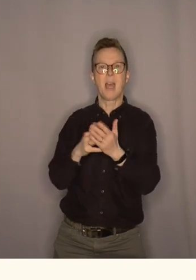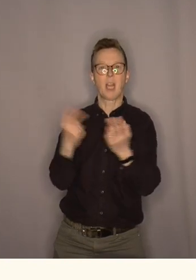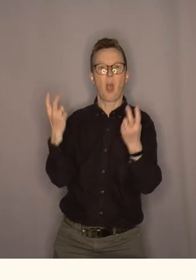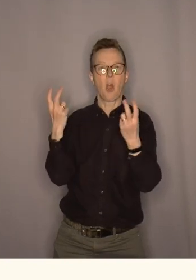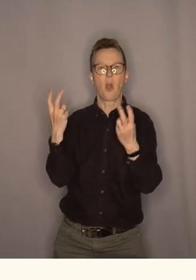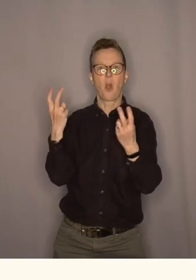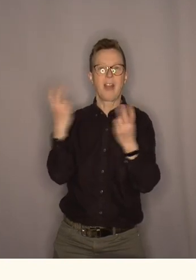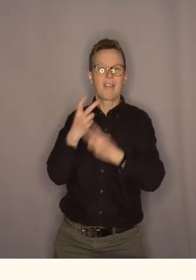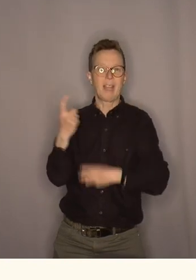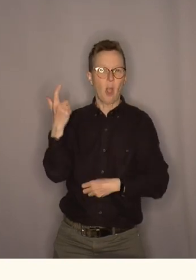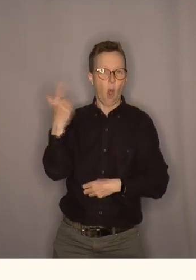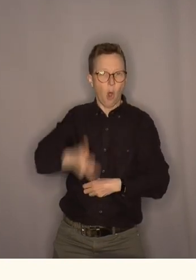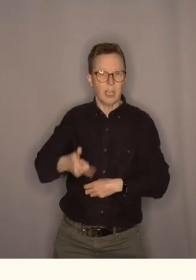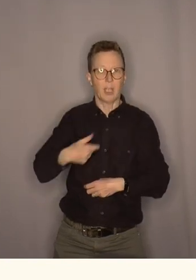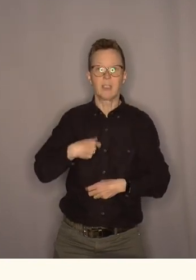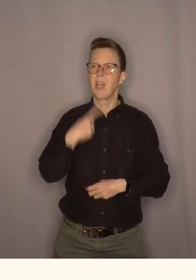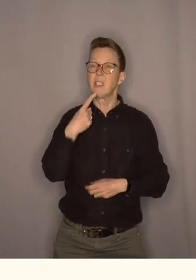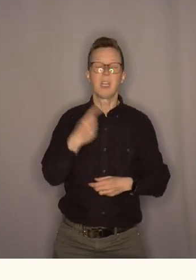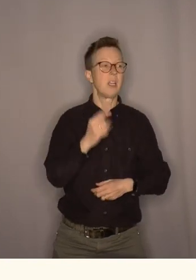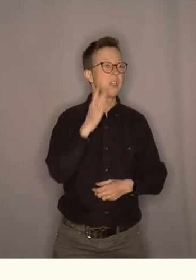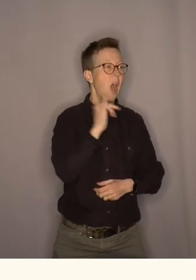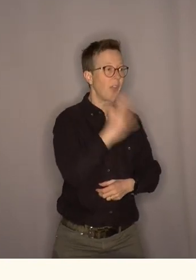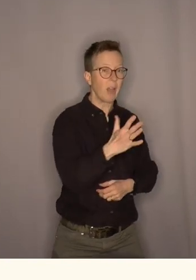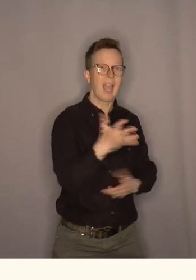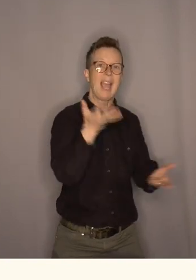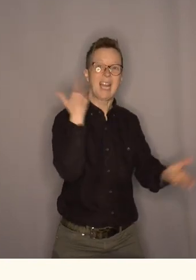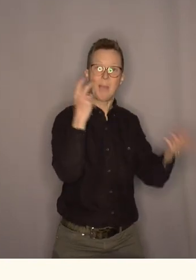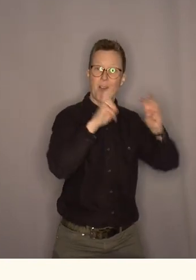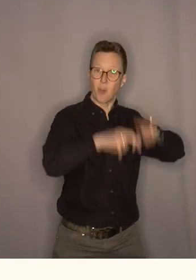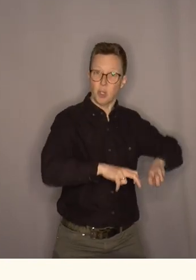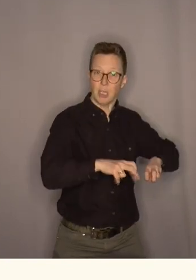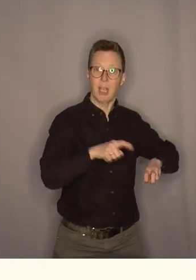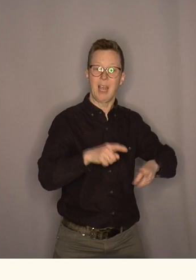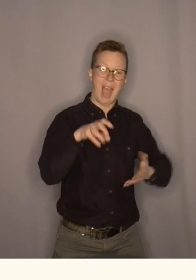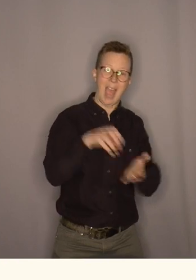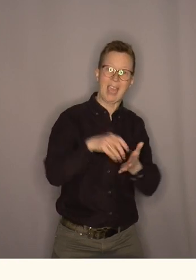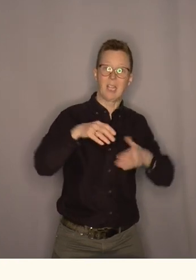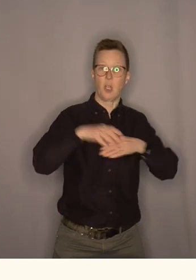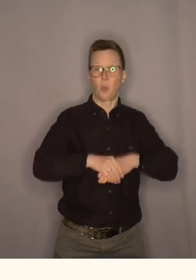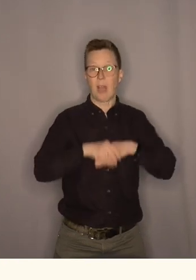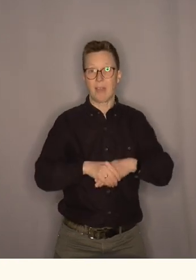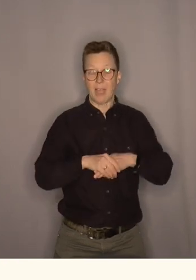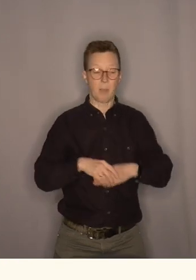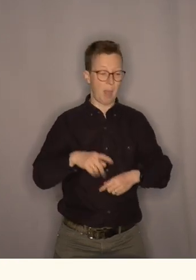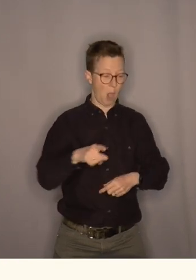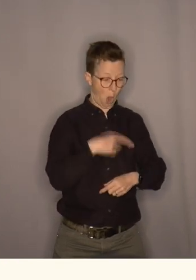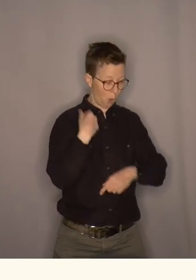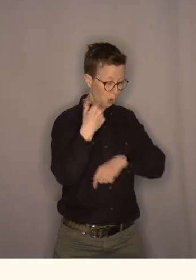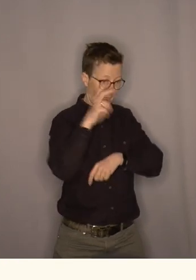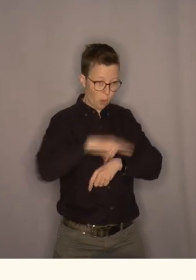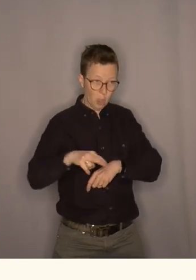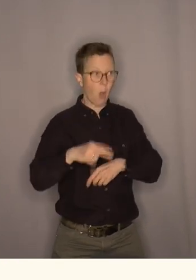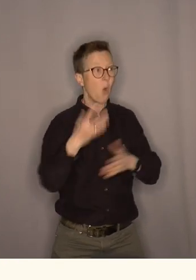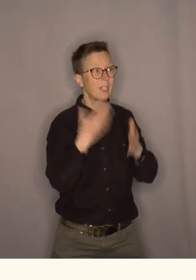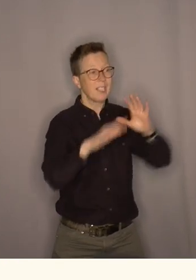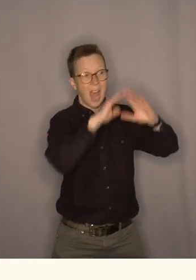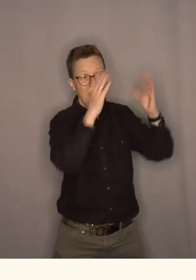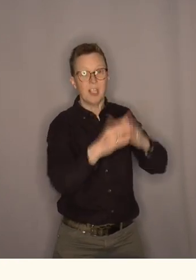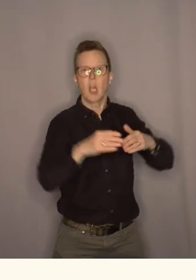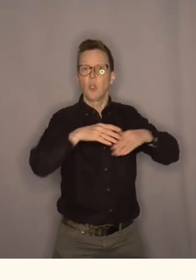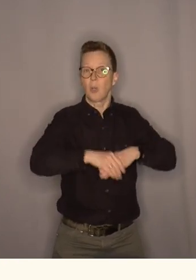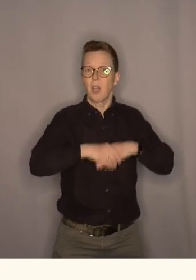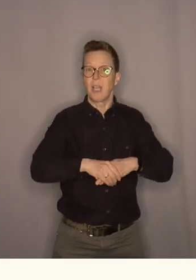det er å si ja til ekte solidaritet med de mest sårbare både her i Norge og i resten av verden og si ja til